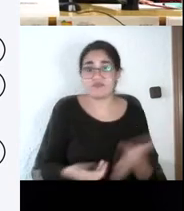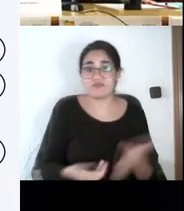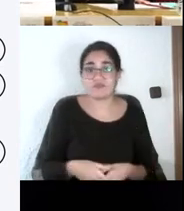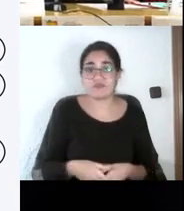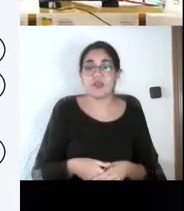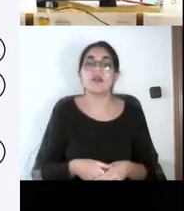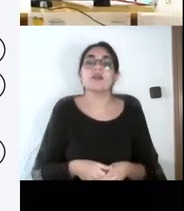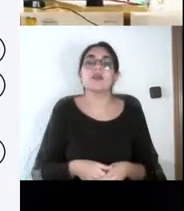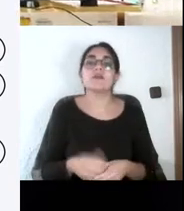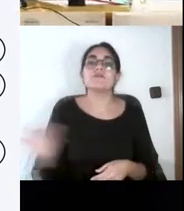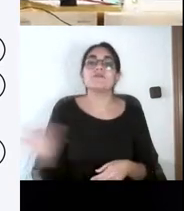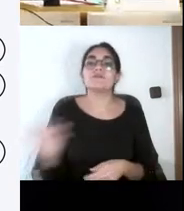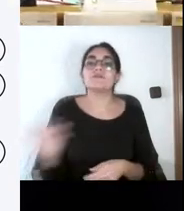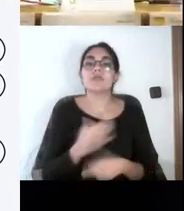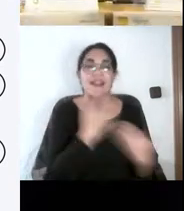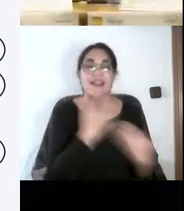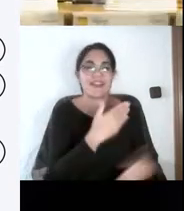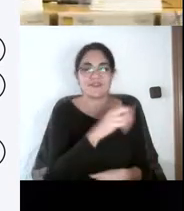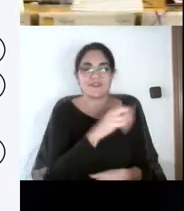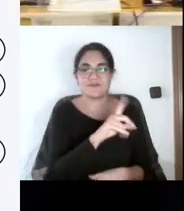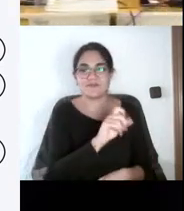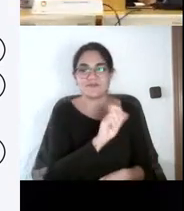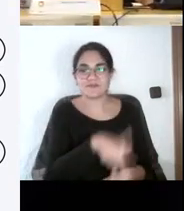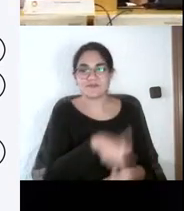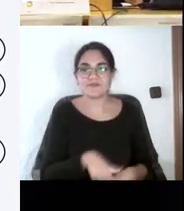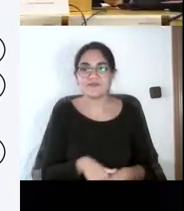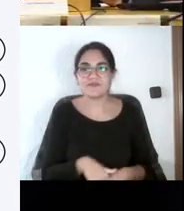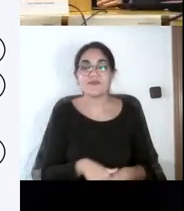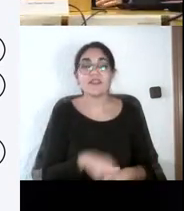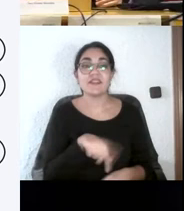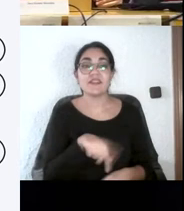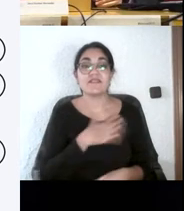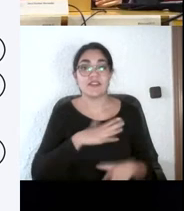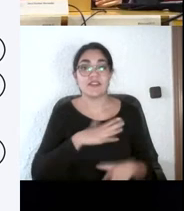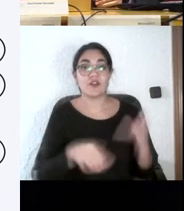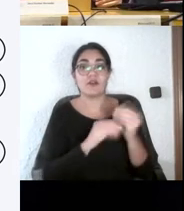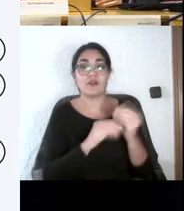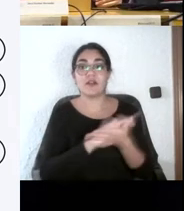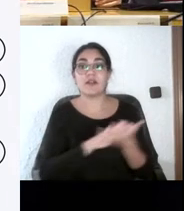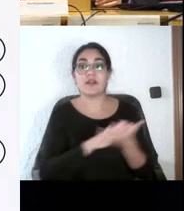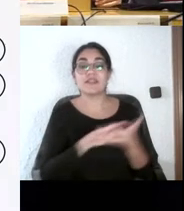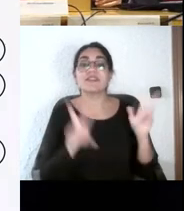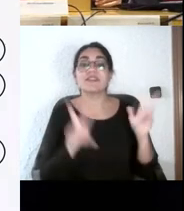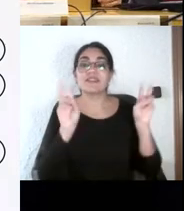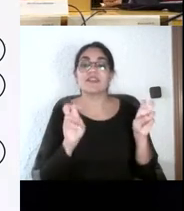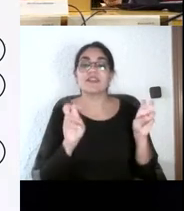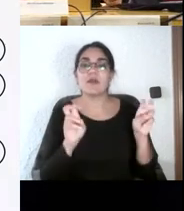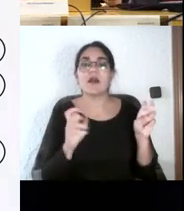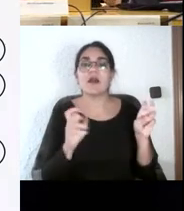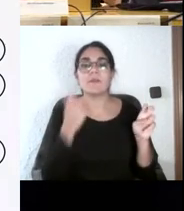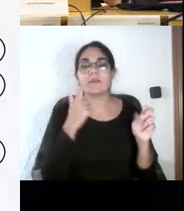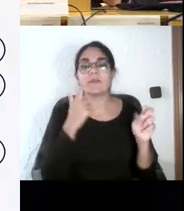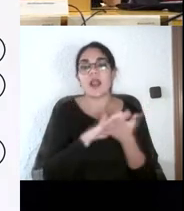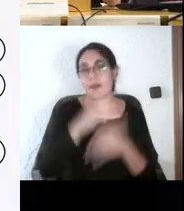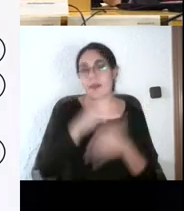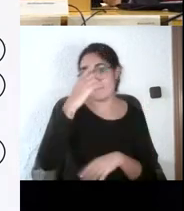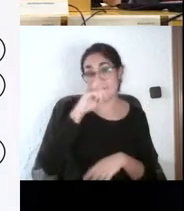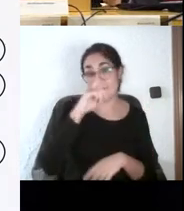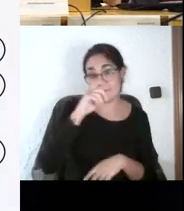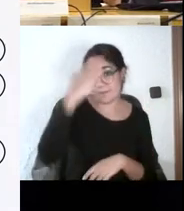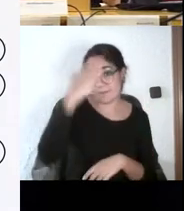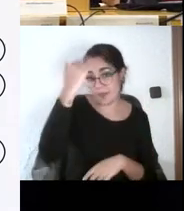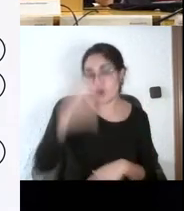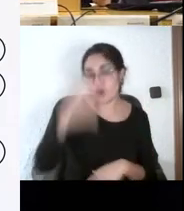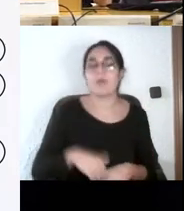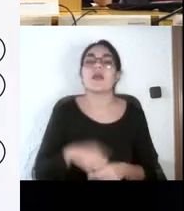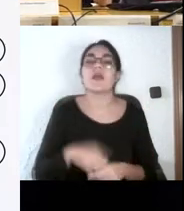Belén, aclarar una cosa, que es el tema de memorizar, que siempre genera esa controversia. Y a lo que me refería sobre todo